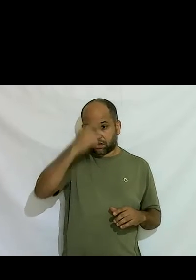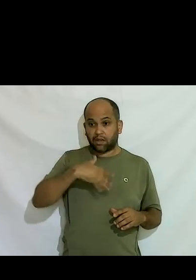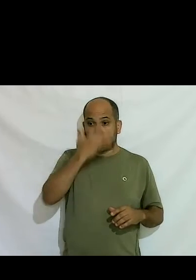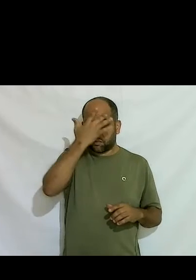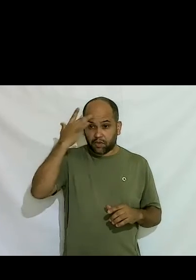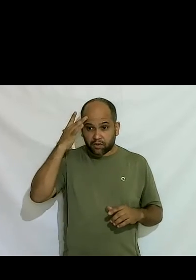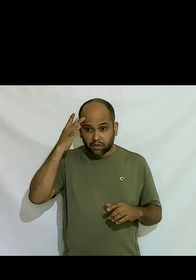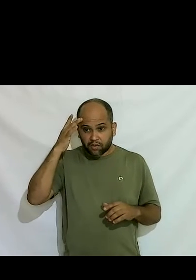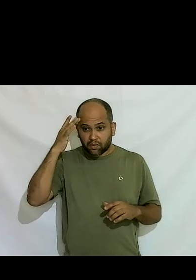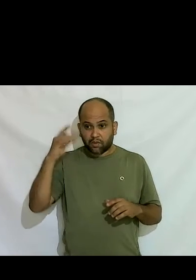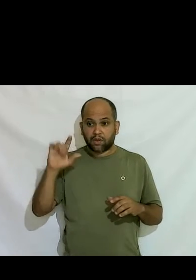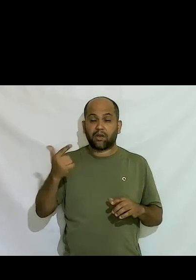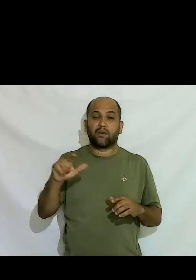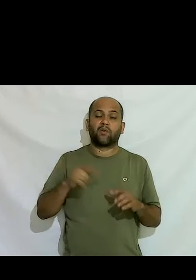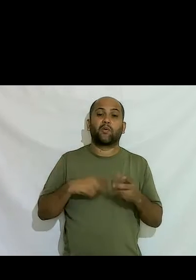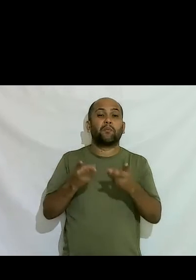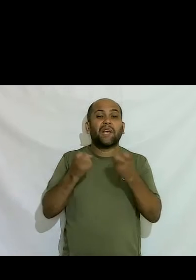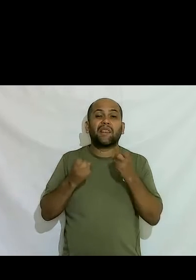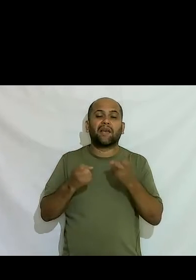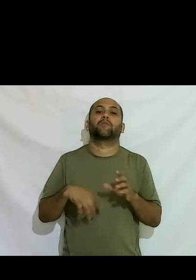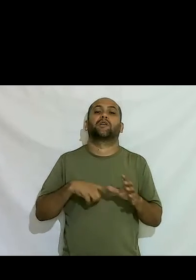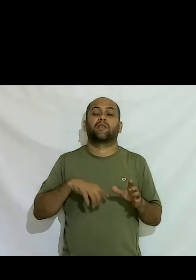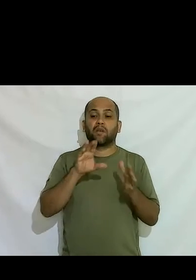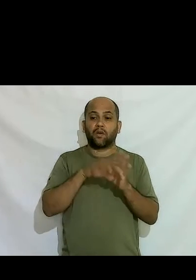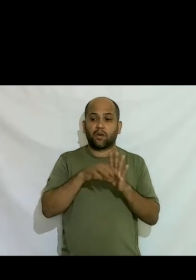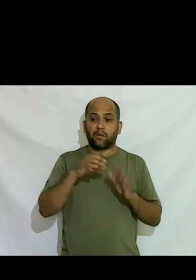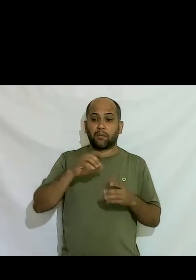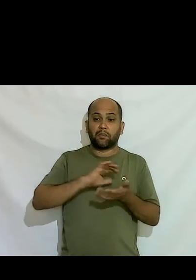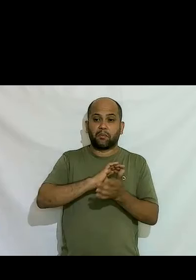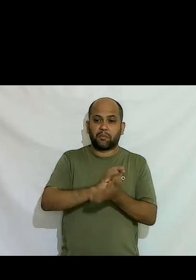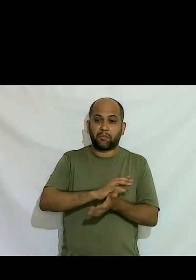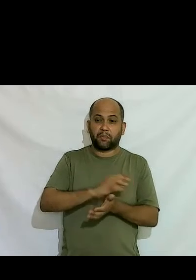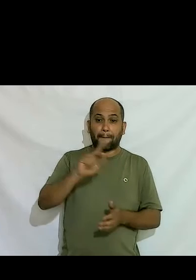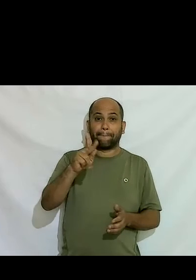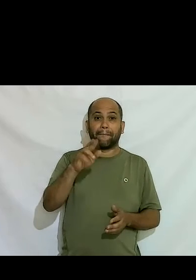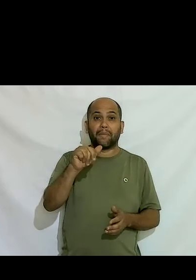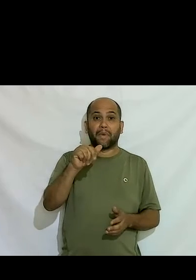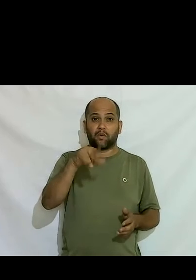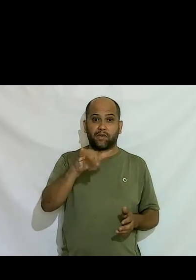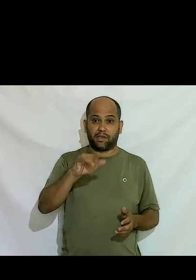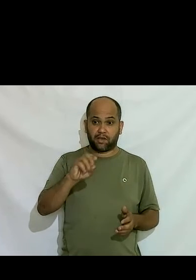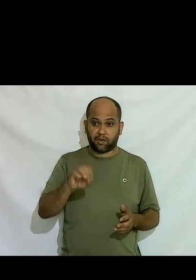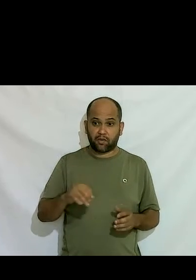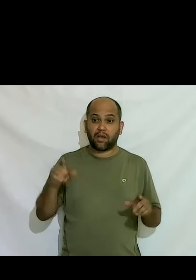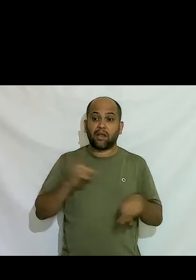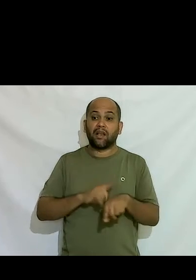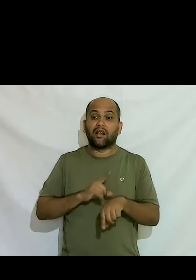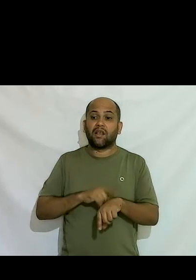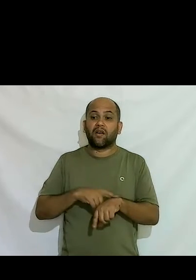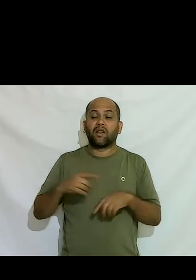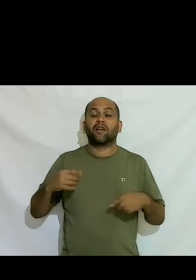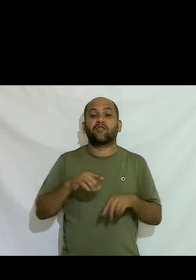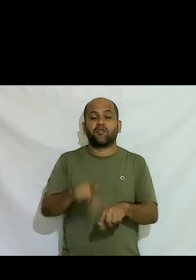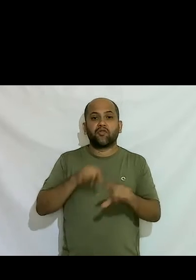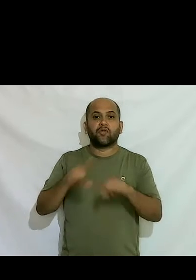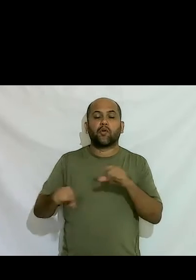não percebe que ela tem o preconceito mas está ali então na hora de escolher um candidato para um emprego na